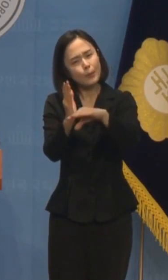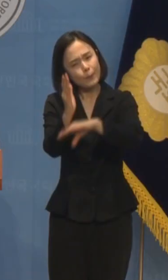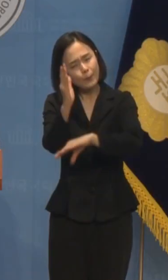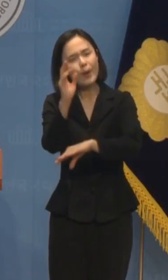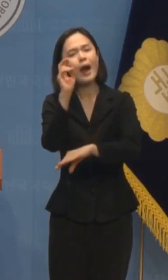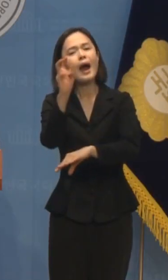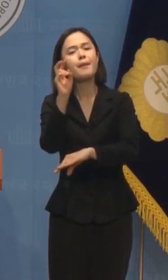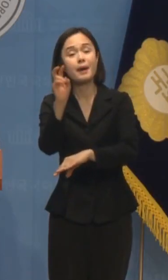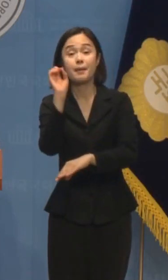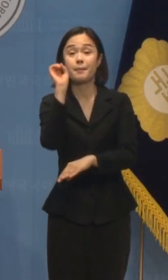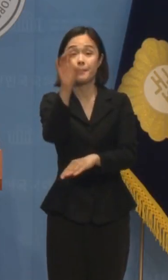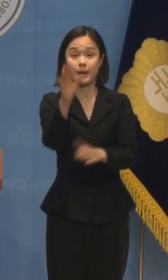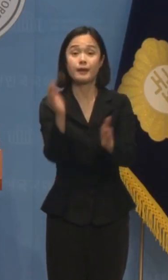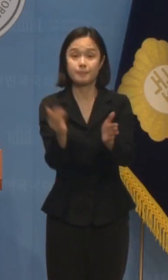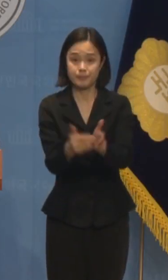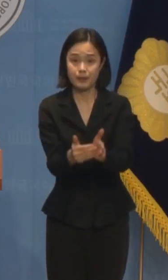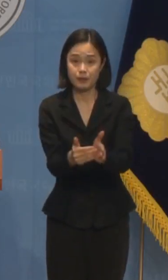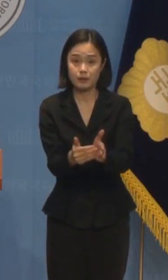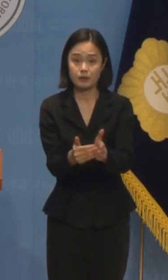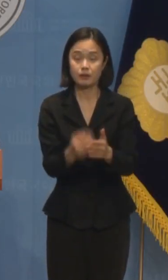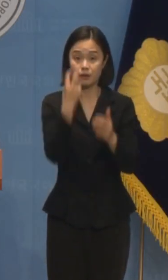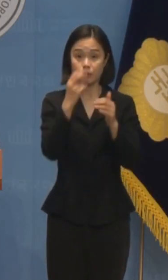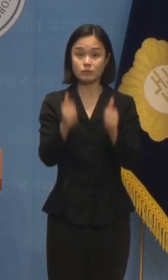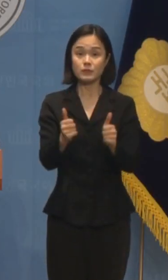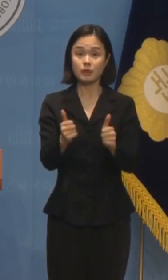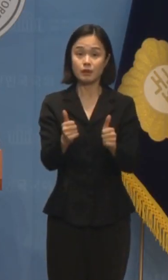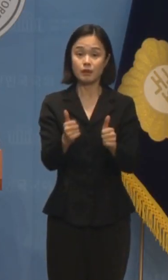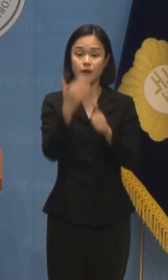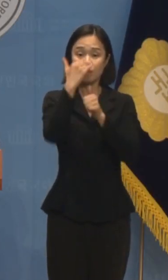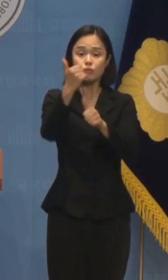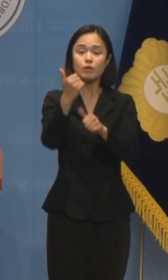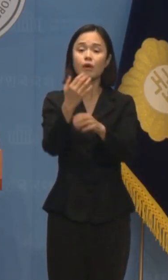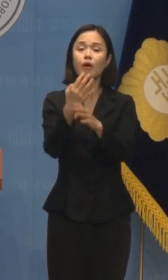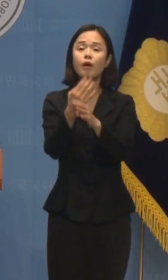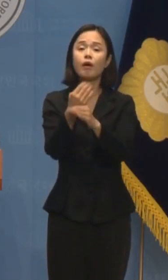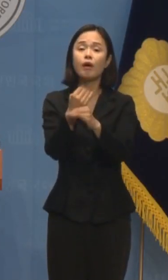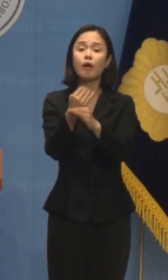검찰이 지정한 출석 일정이라는 게 무슨 법률도 아니고